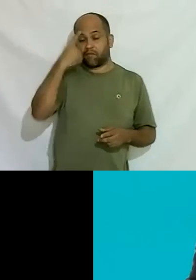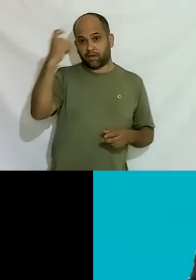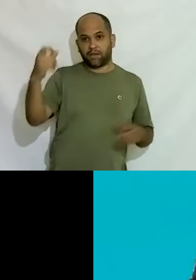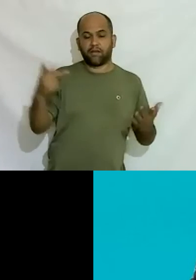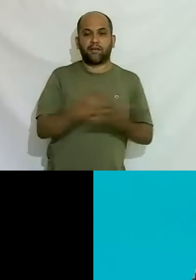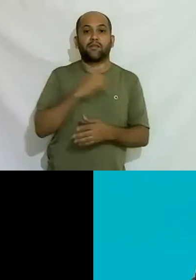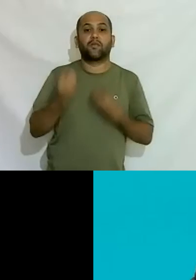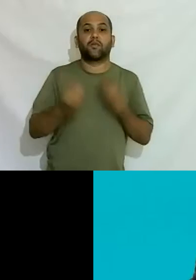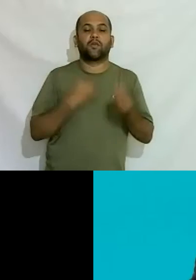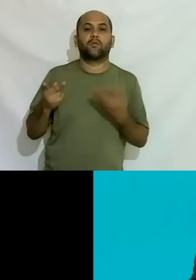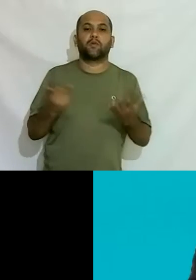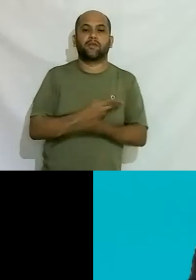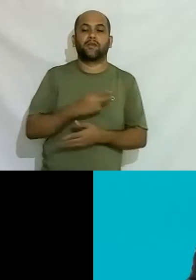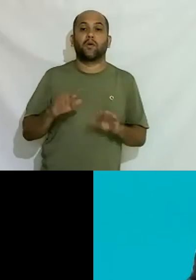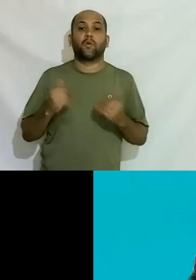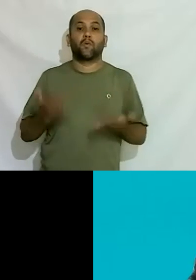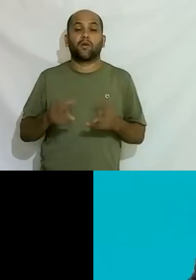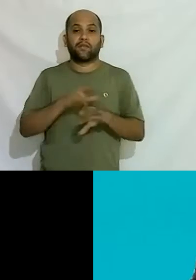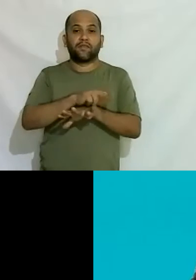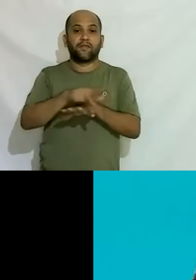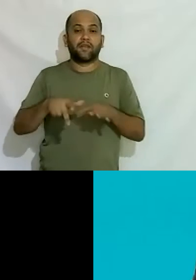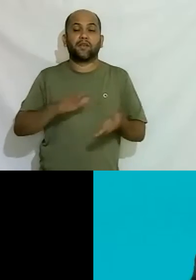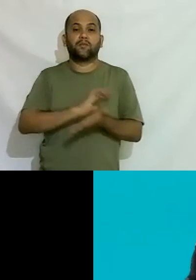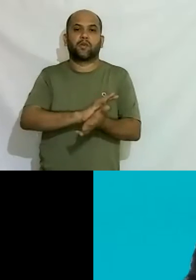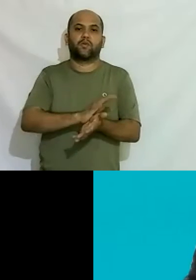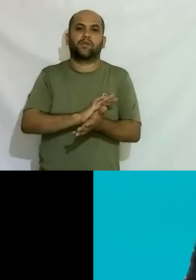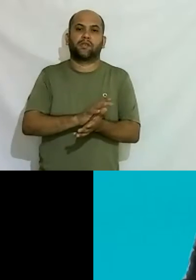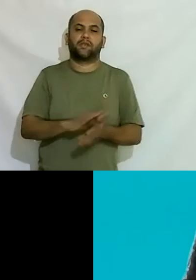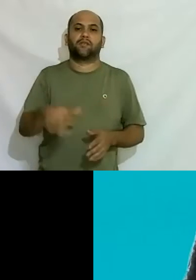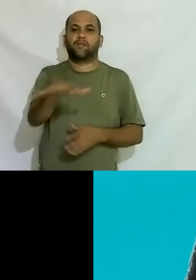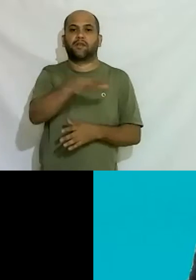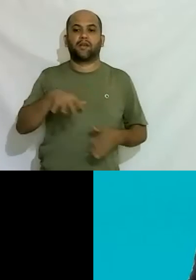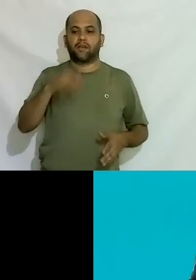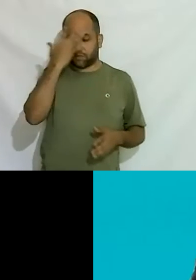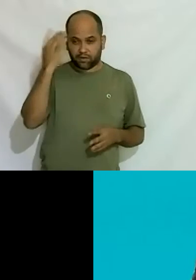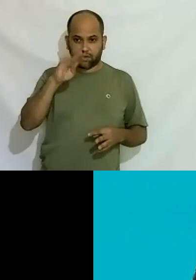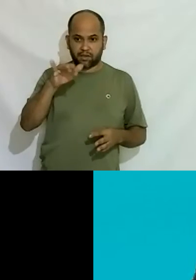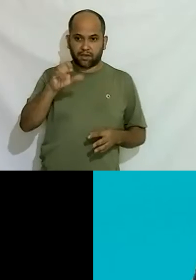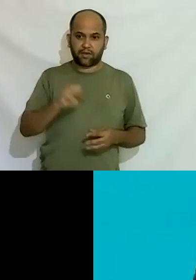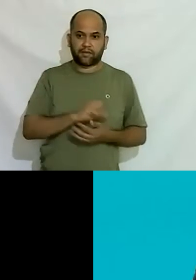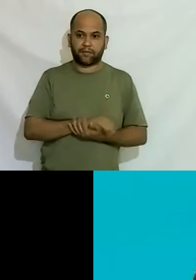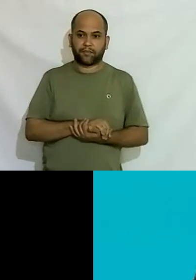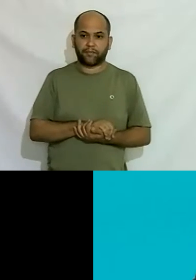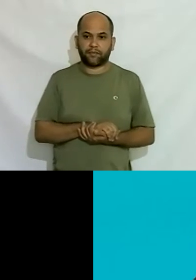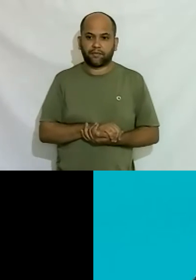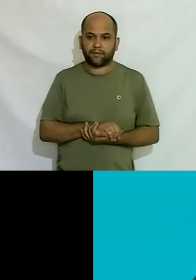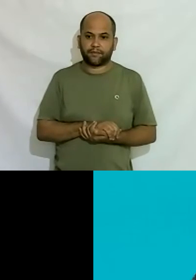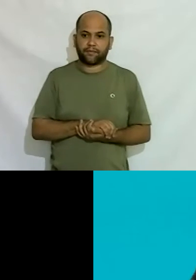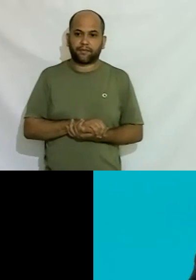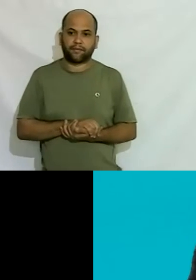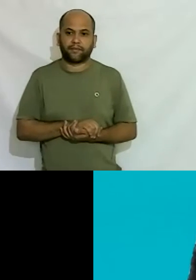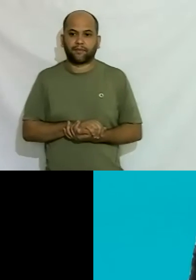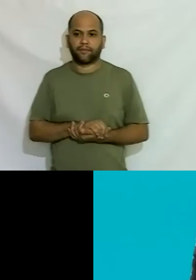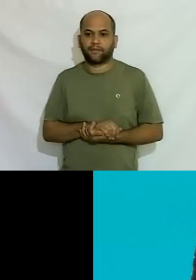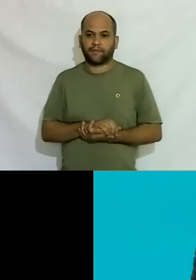gente lida com isso quais são os diferentes preconceitos para as diferentes pessoas trans é muito bom